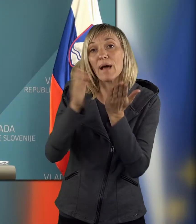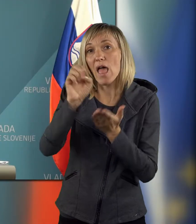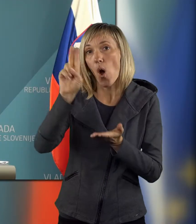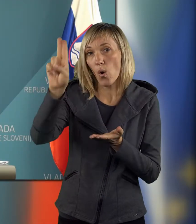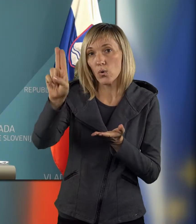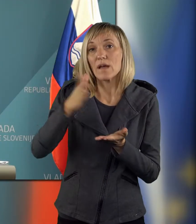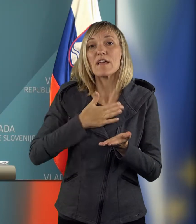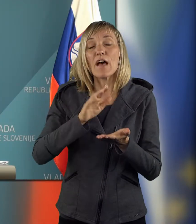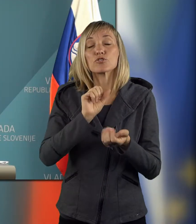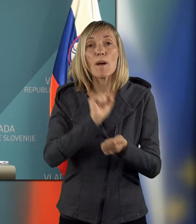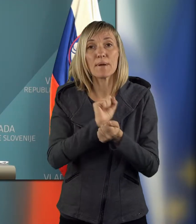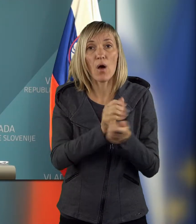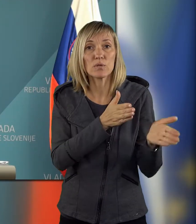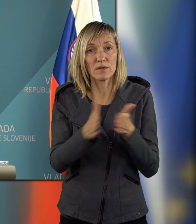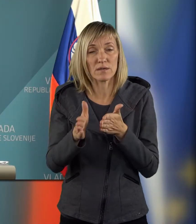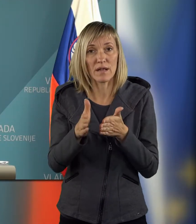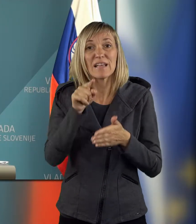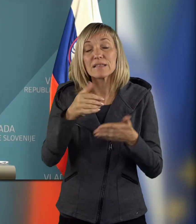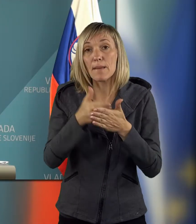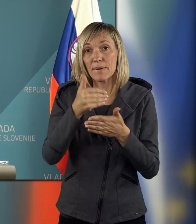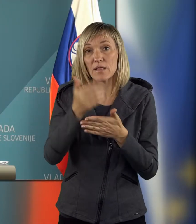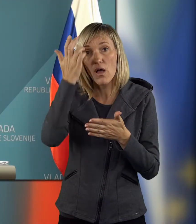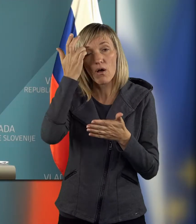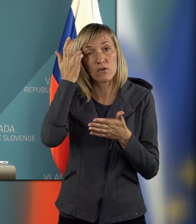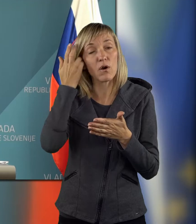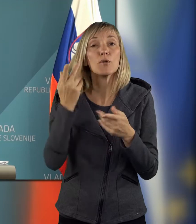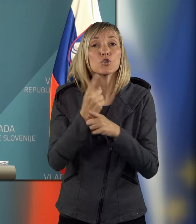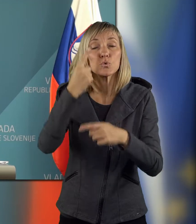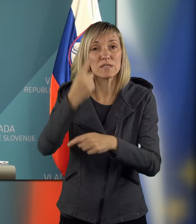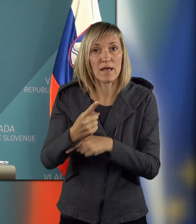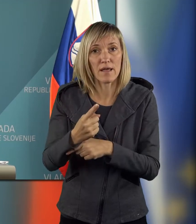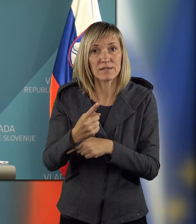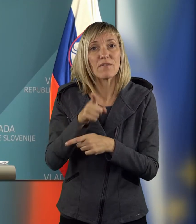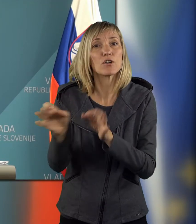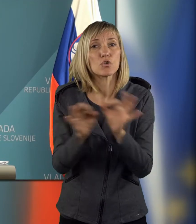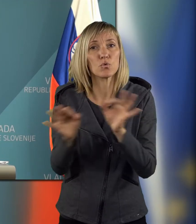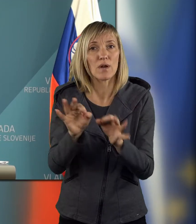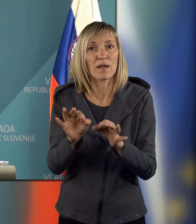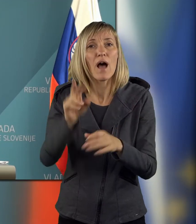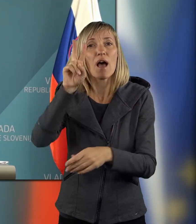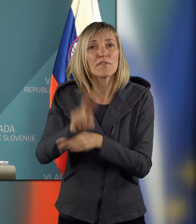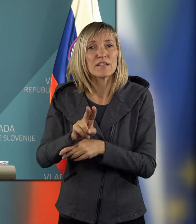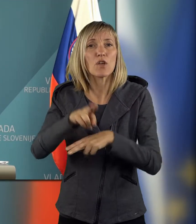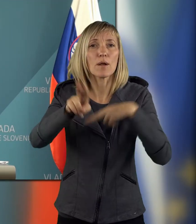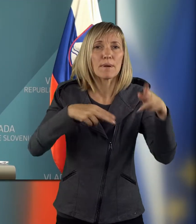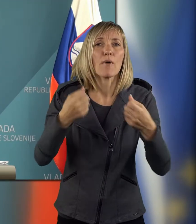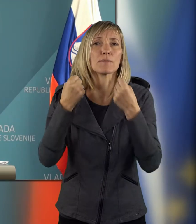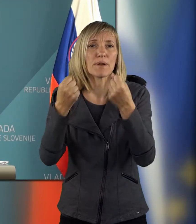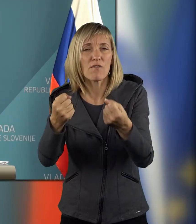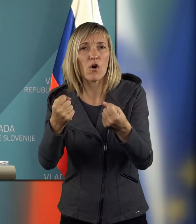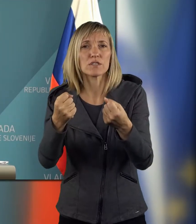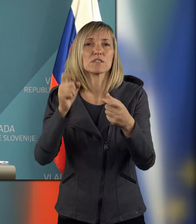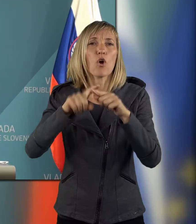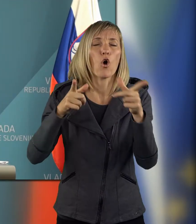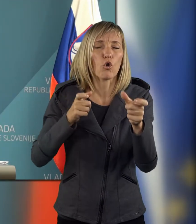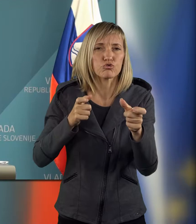naš pravni red za tem predlogom prenesena tudi direktiva, kar ureja nadzor nad proizvodnjo prometov prenosov vojaškega